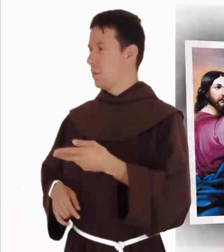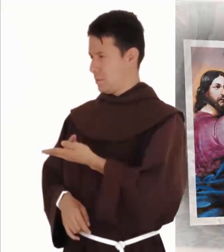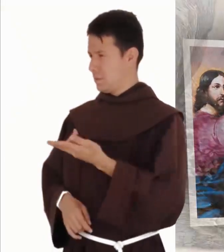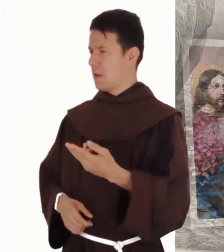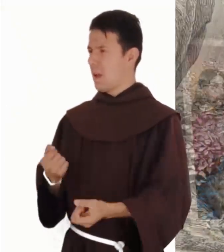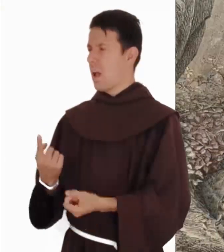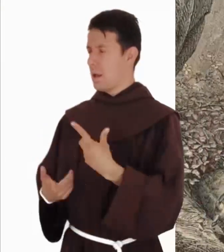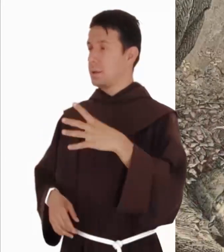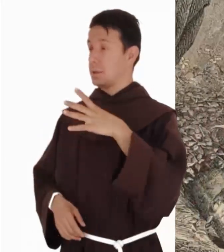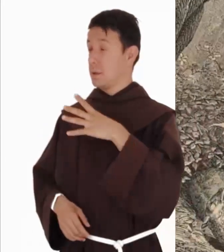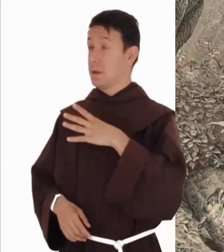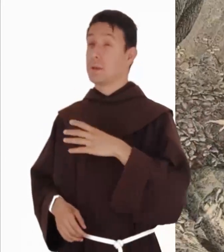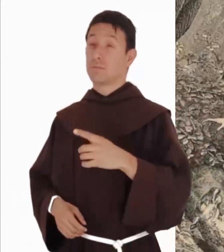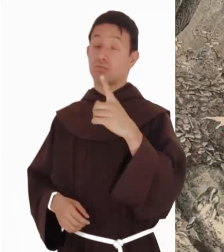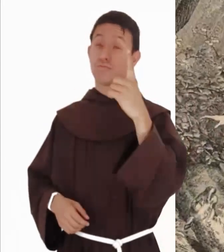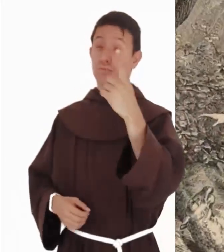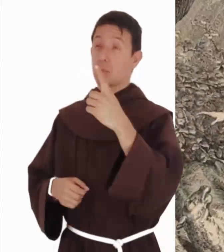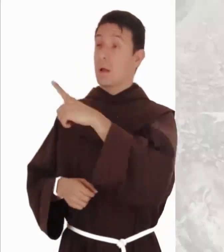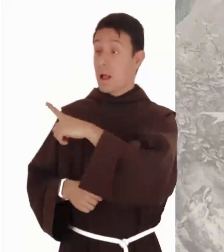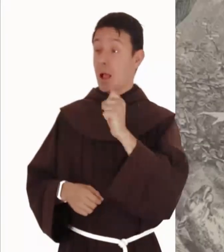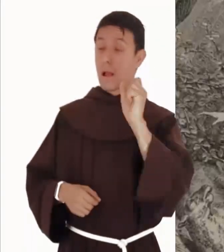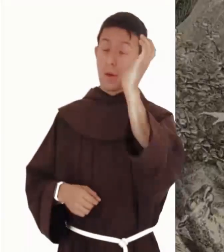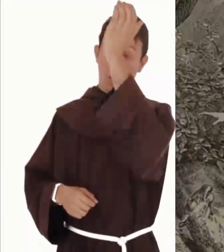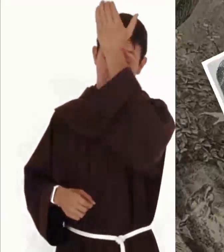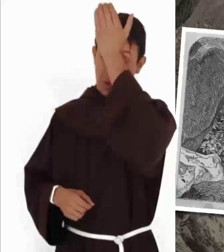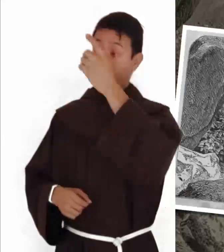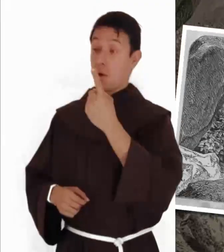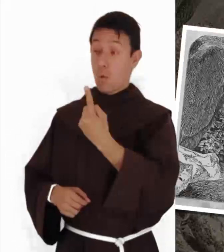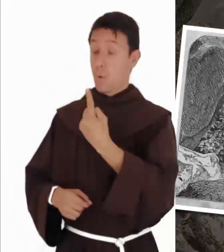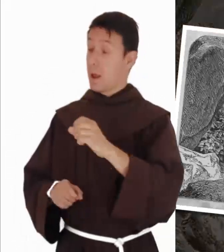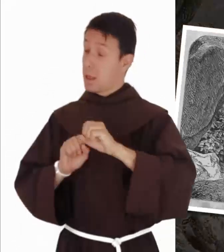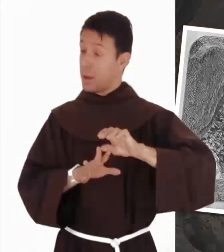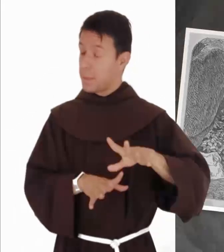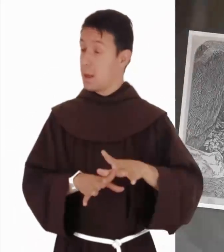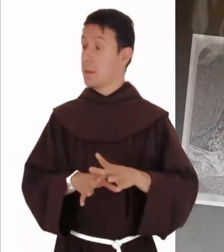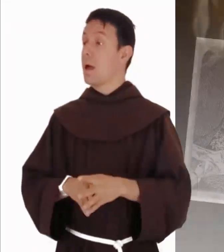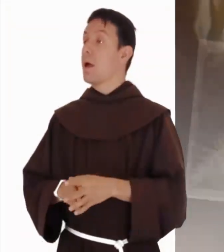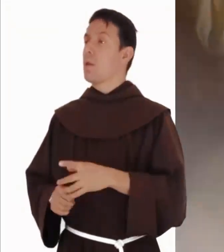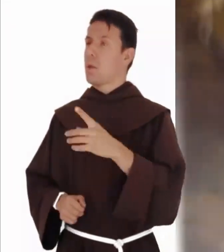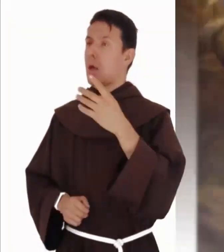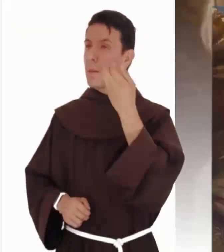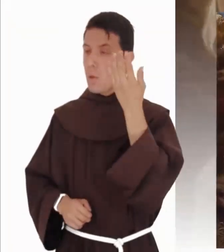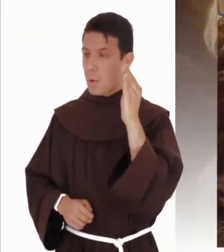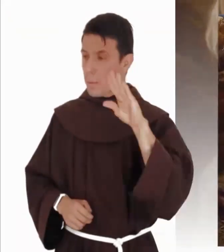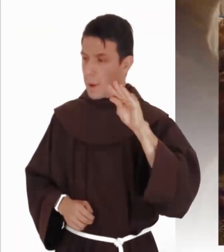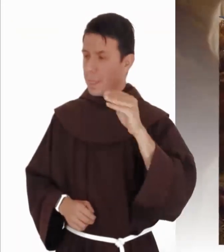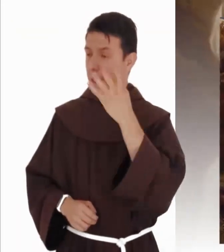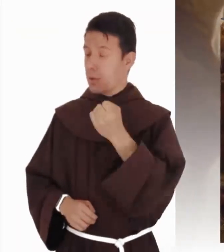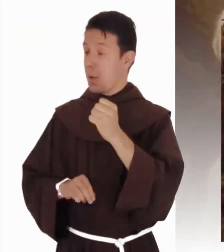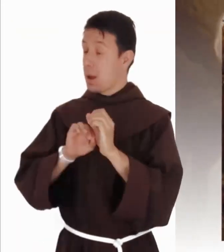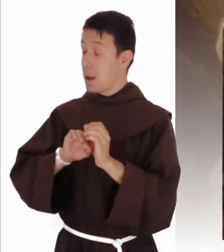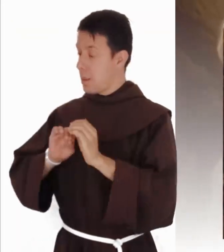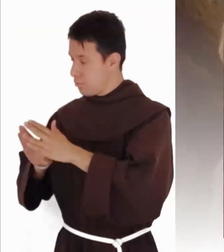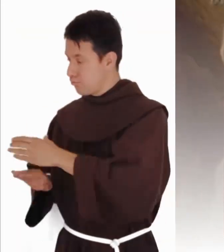ovejas y se le pierde una? No deja las 99 en el campo y va en busca de la que se le perdió hasta